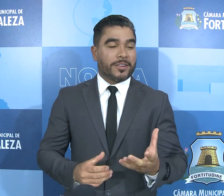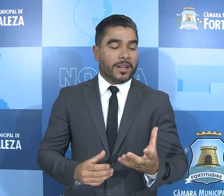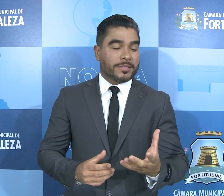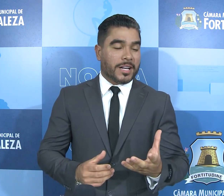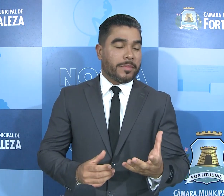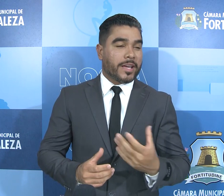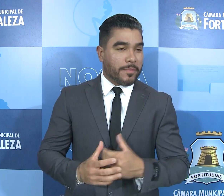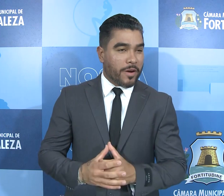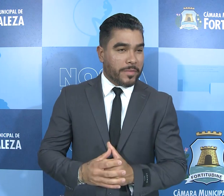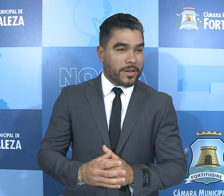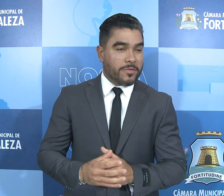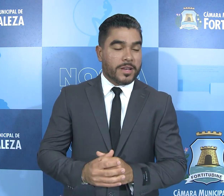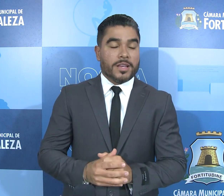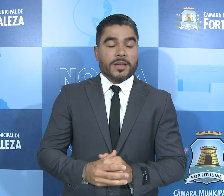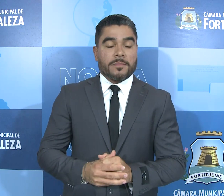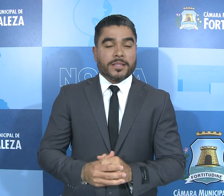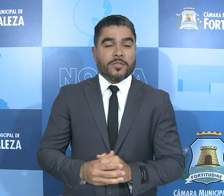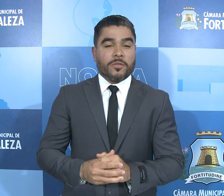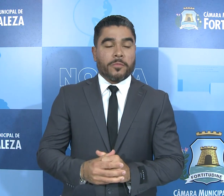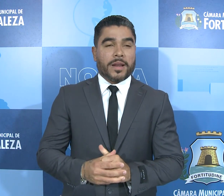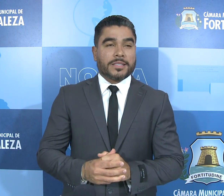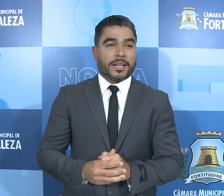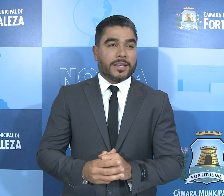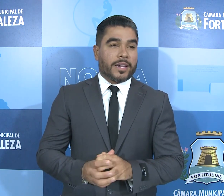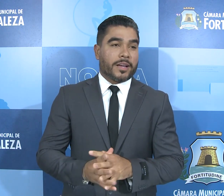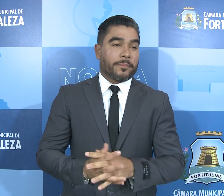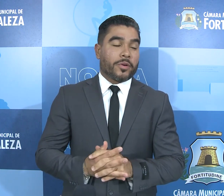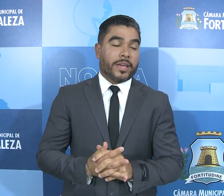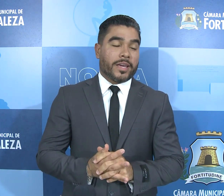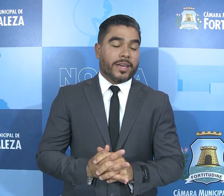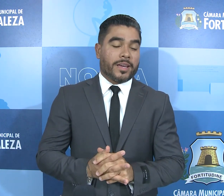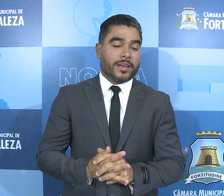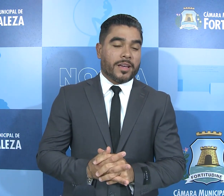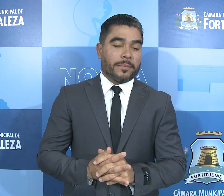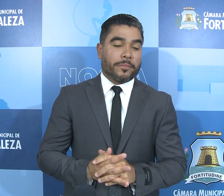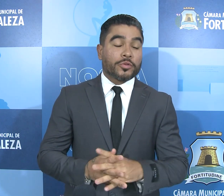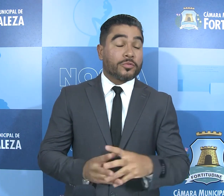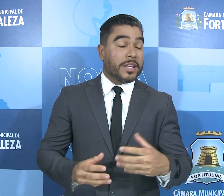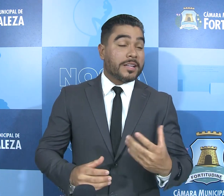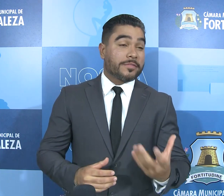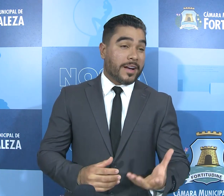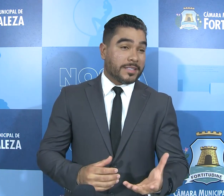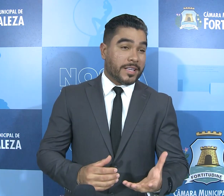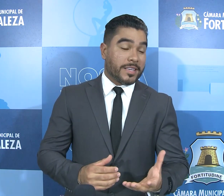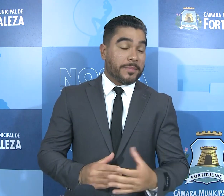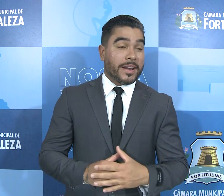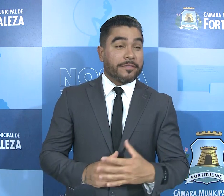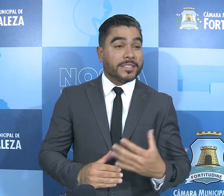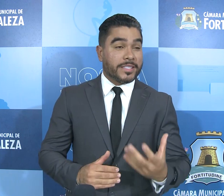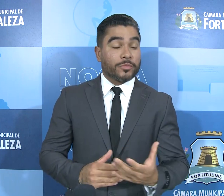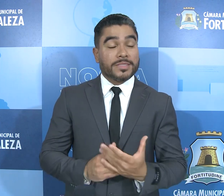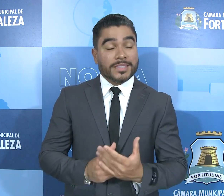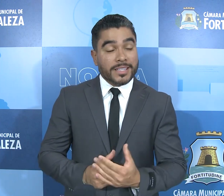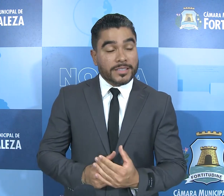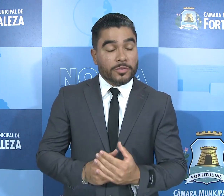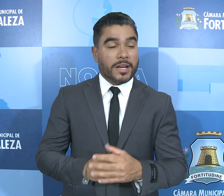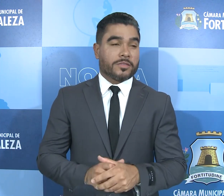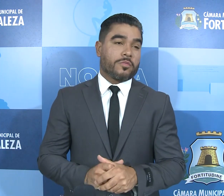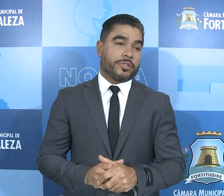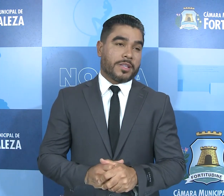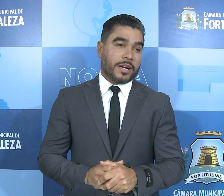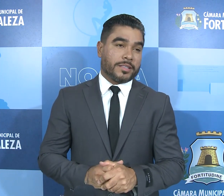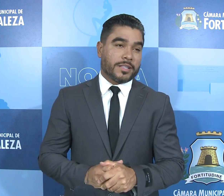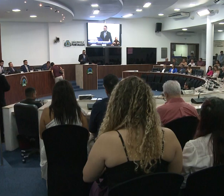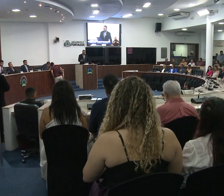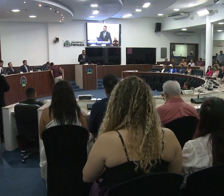só pelo secretário Carlos Kleber, que é meu amigo, mas como pela Secretaria, porque por tudo que eles fazem e beneficiam tanto